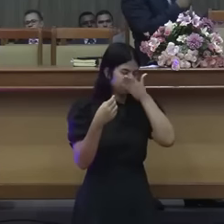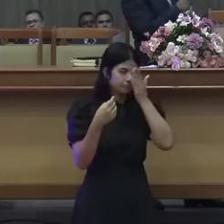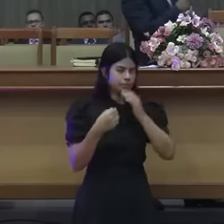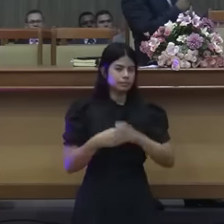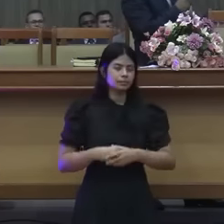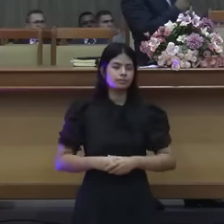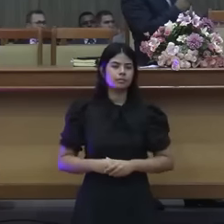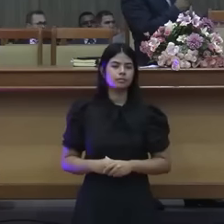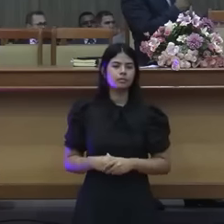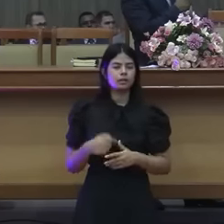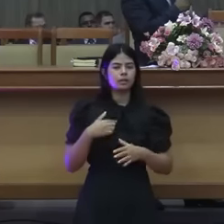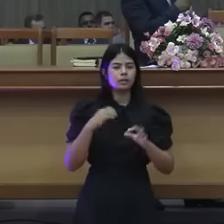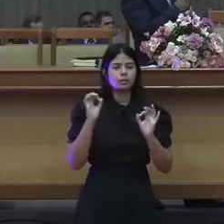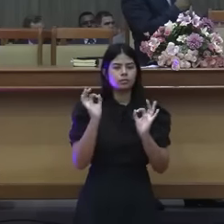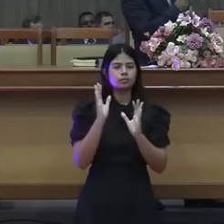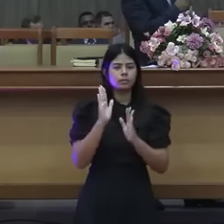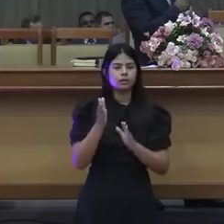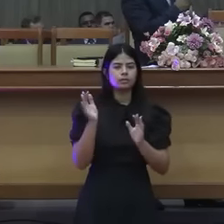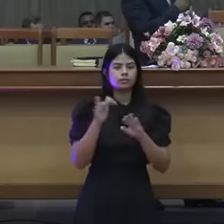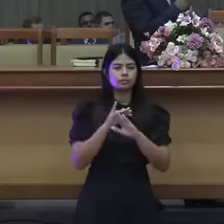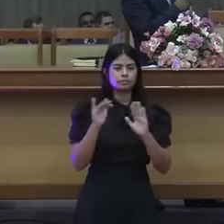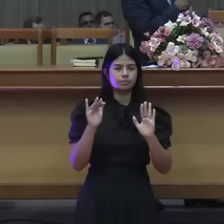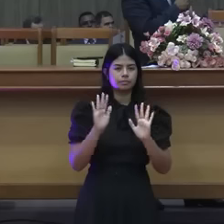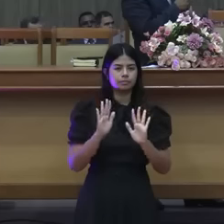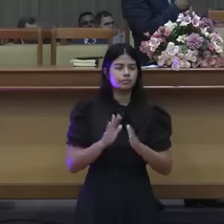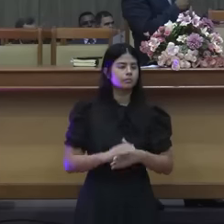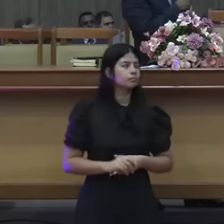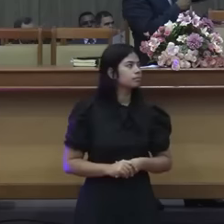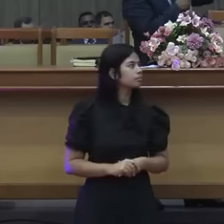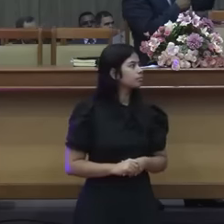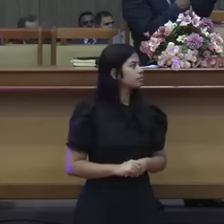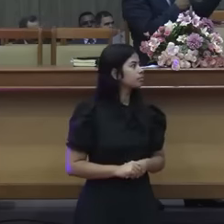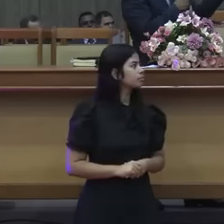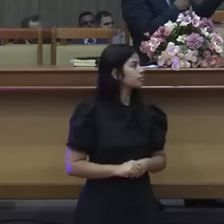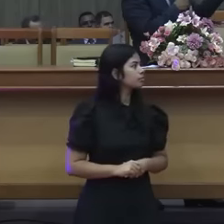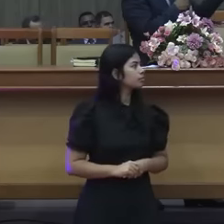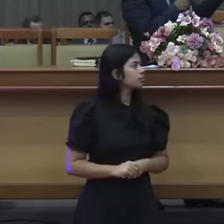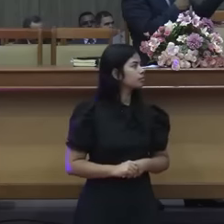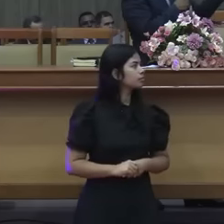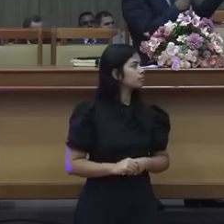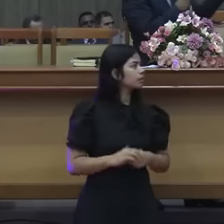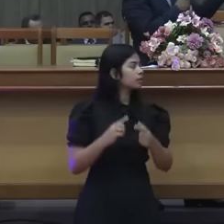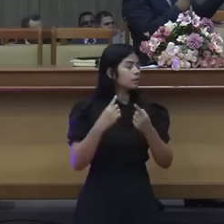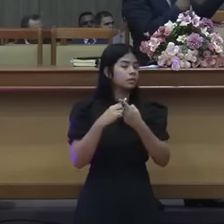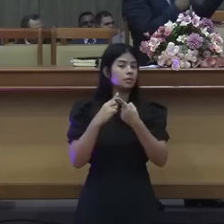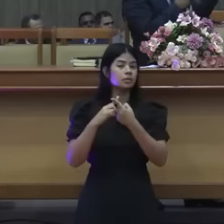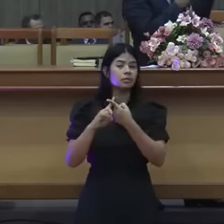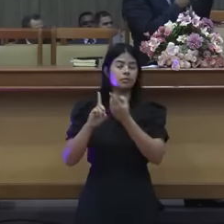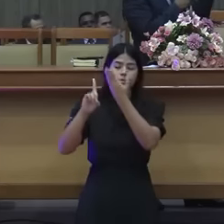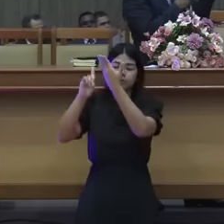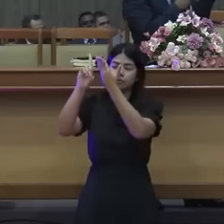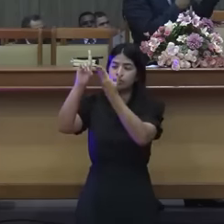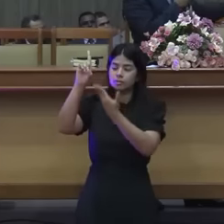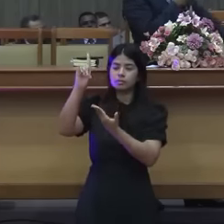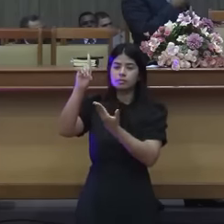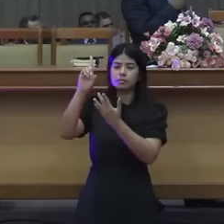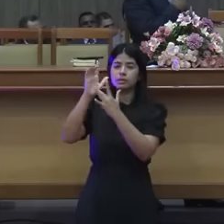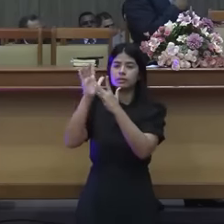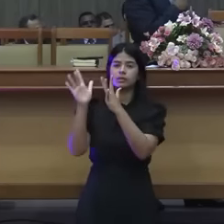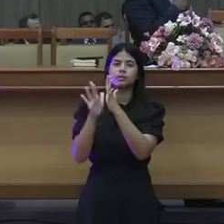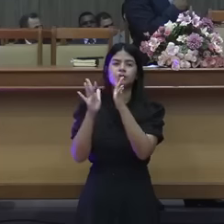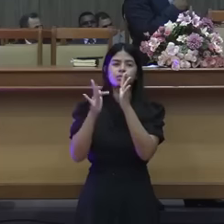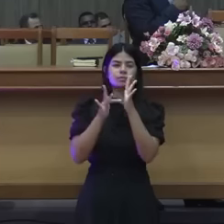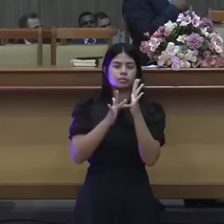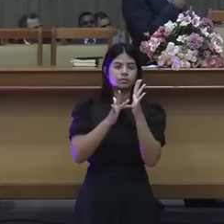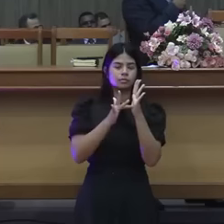3 eu encerro com isso aqui Hebreus 3 porque ele é tido do que? de tanto maior glória vai